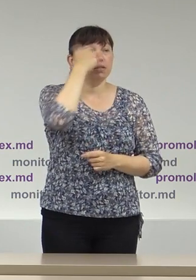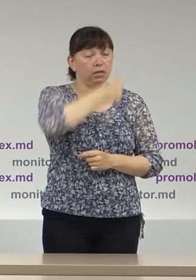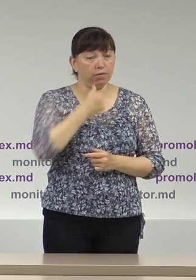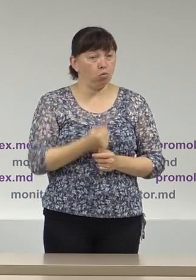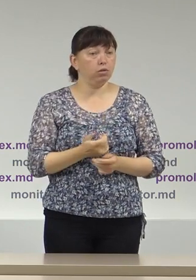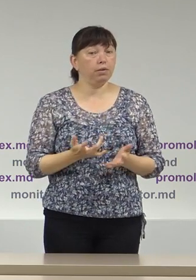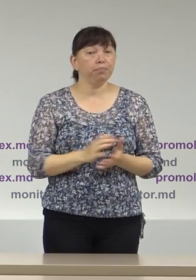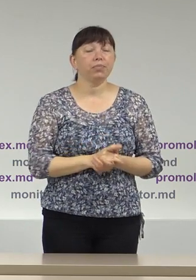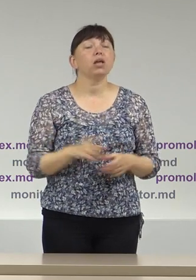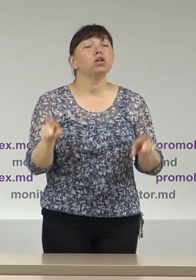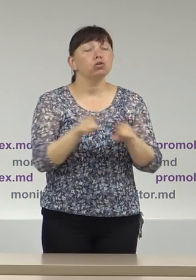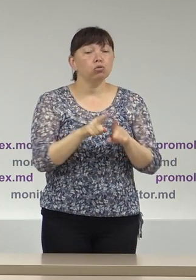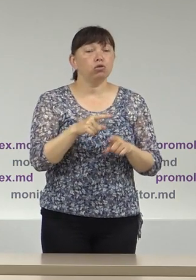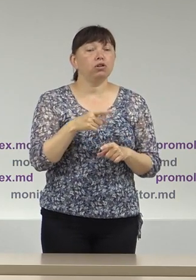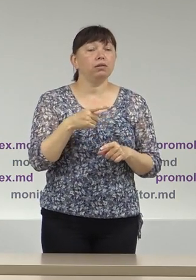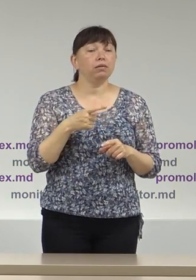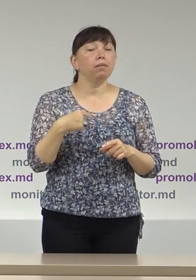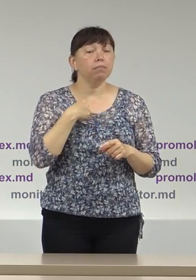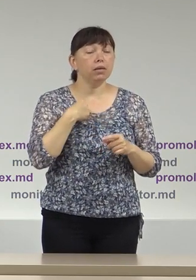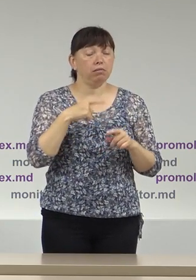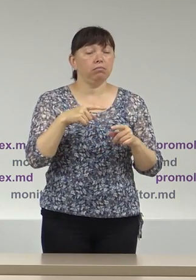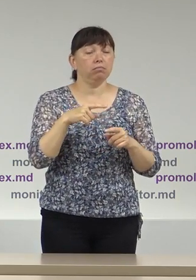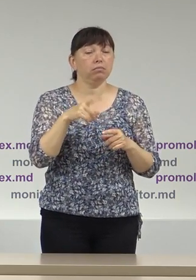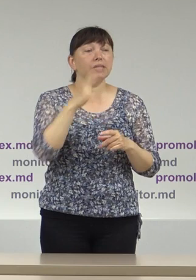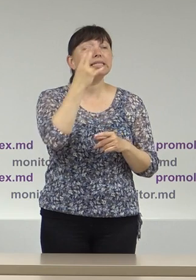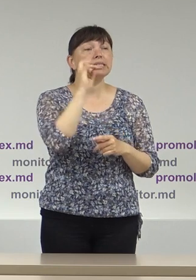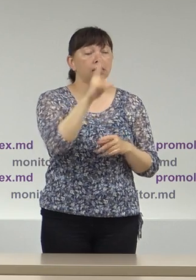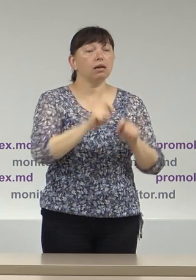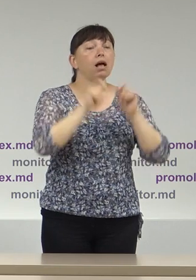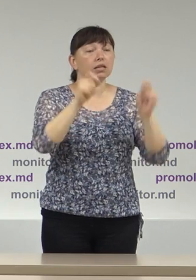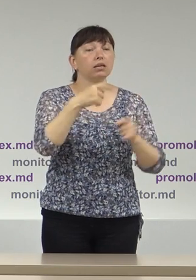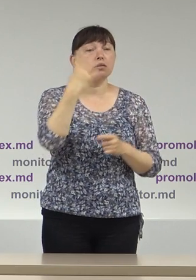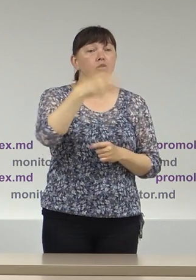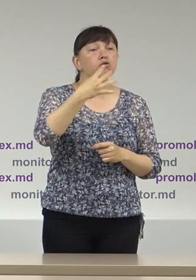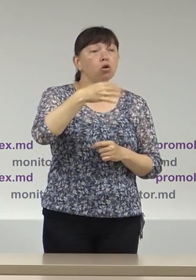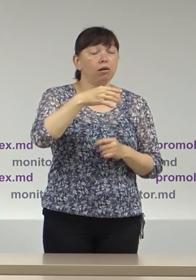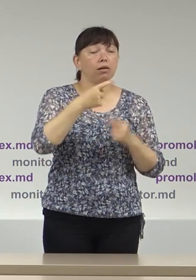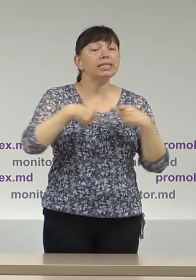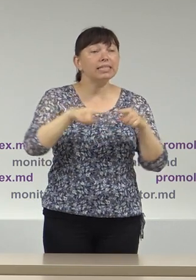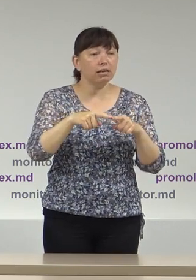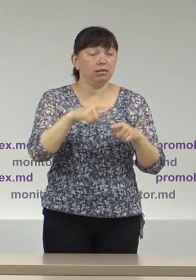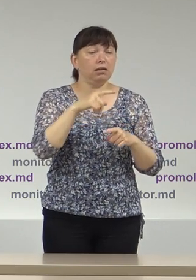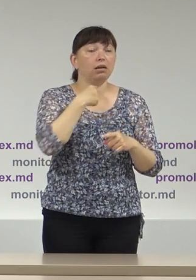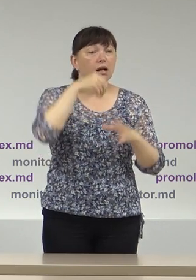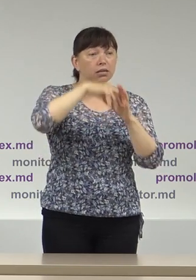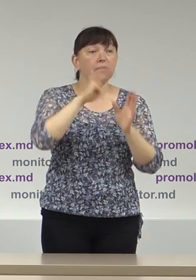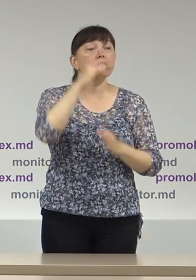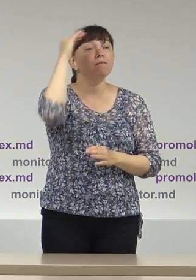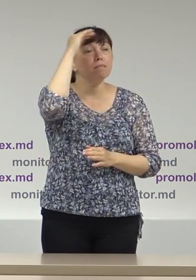referință, CEC a creat 44 de secții de votare destinate a legătorilor din regiunea transnistreană,